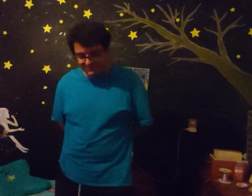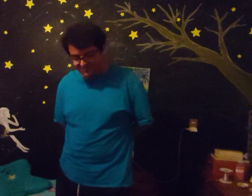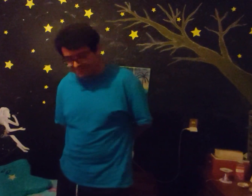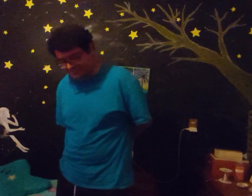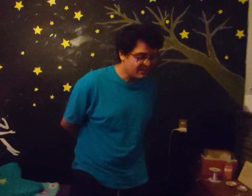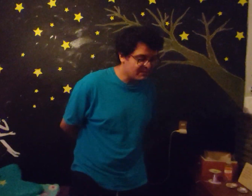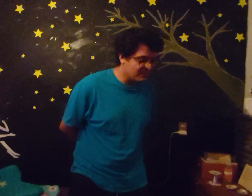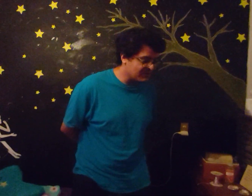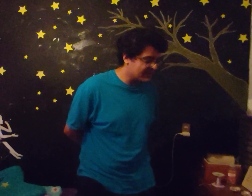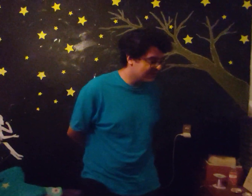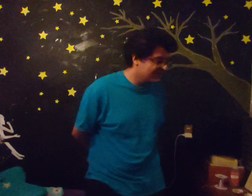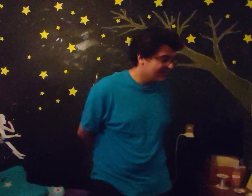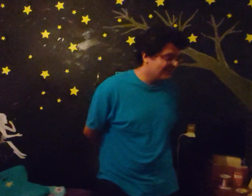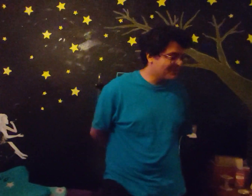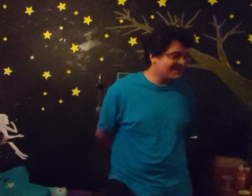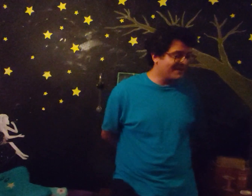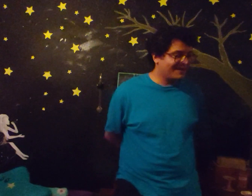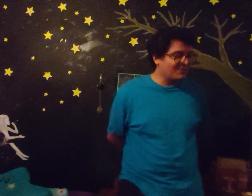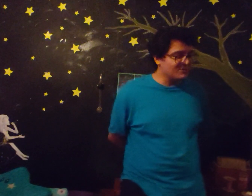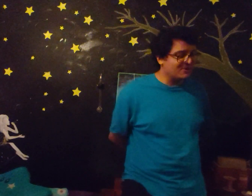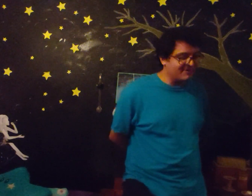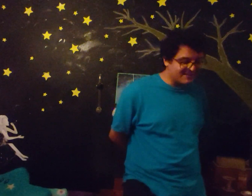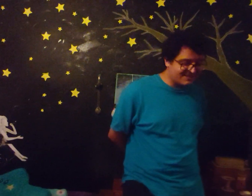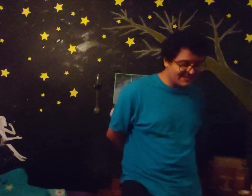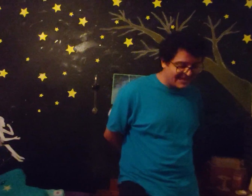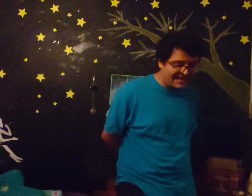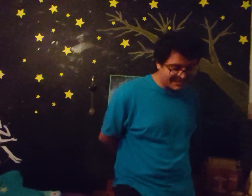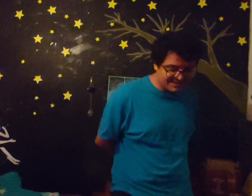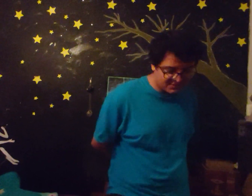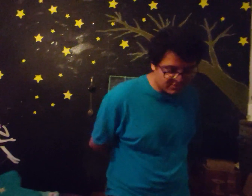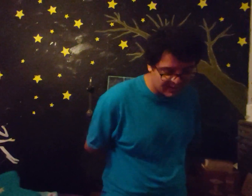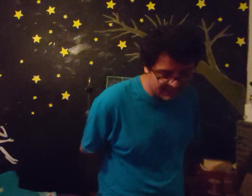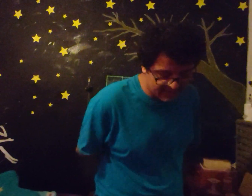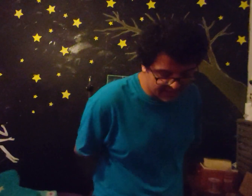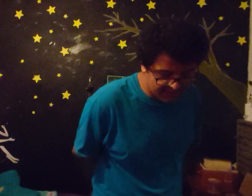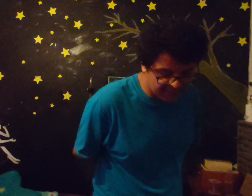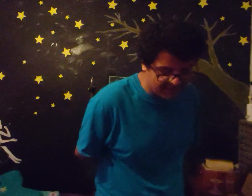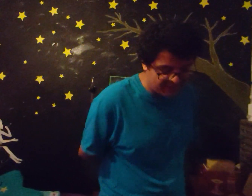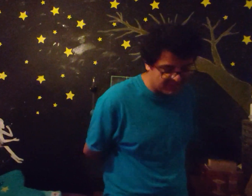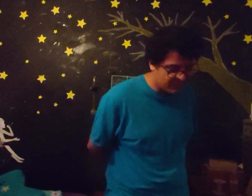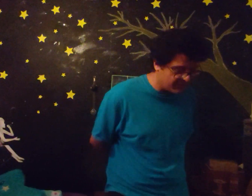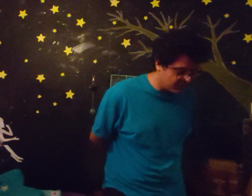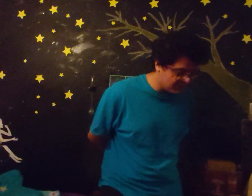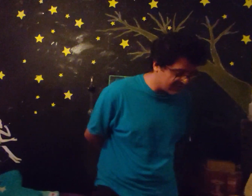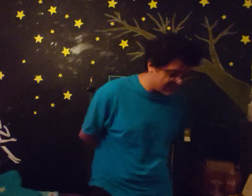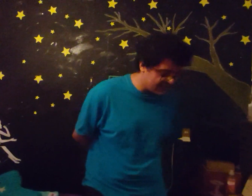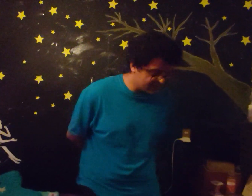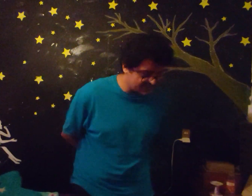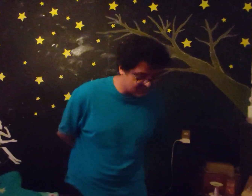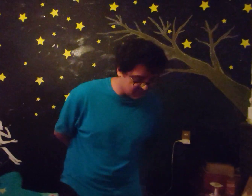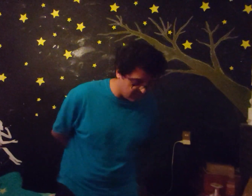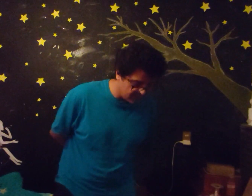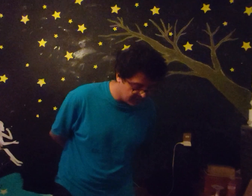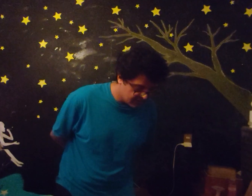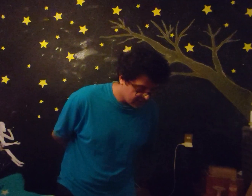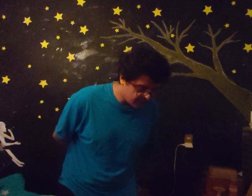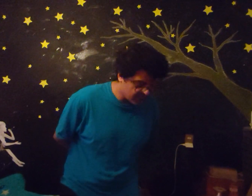Zelda Ok Pues crossovers ya existió de Fire Emblem Heroes Ya existió Que fue